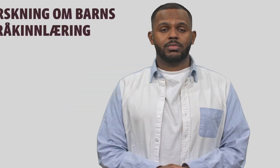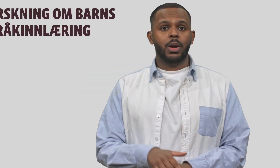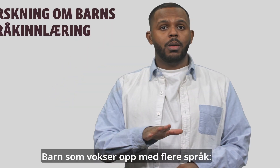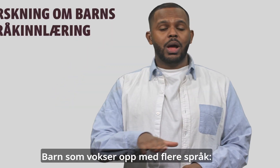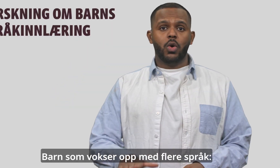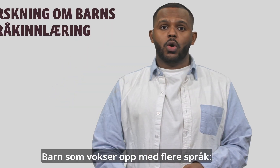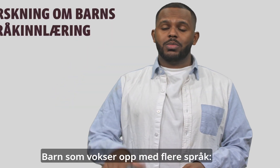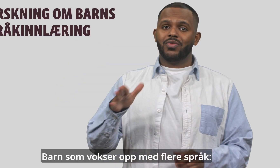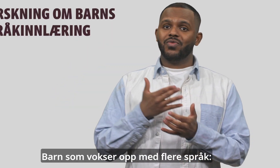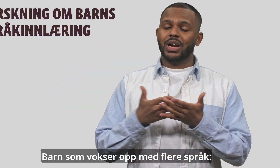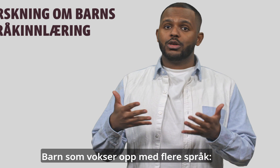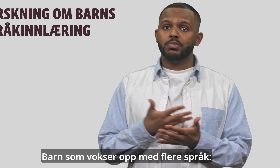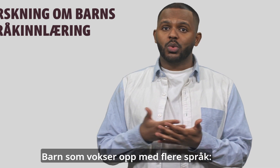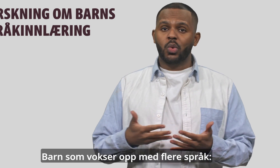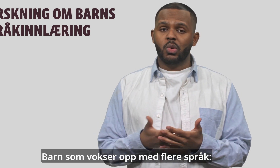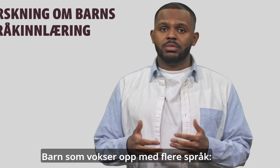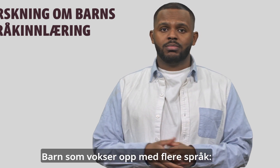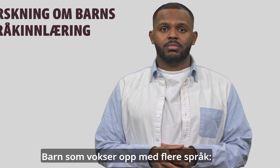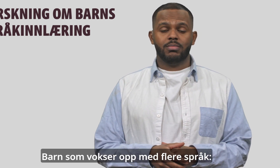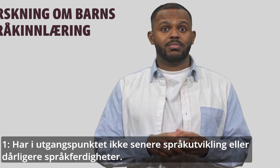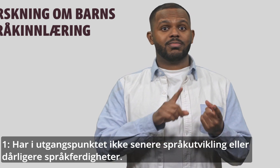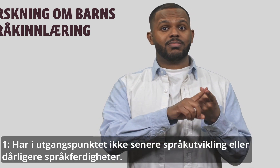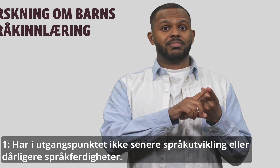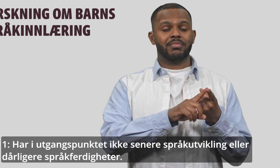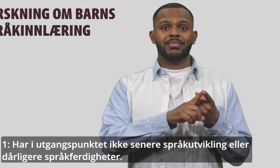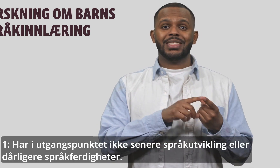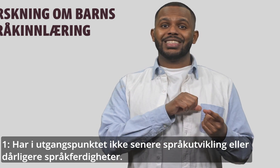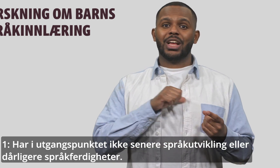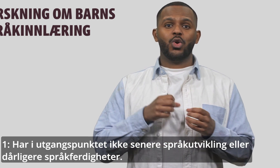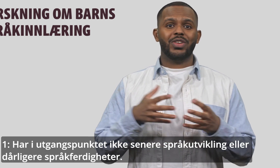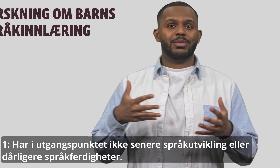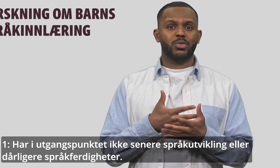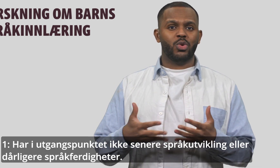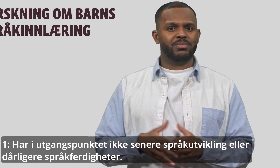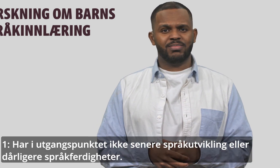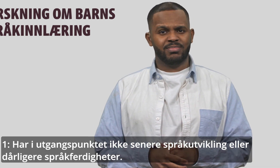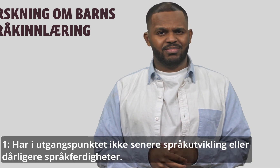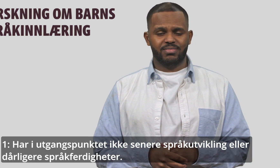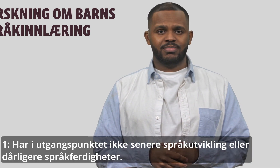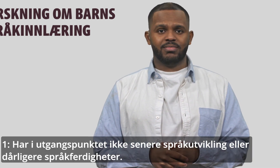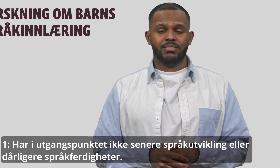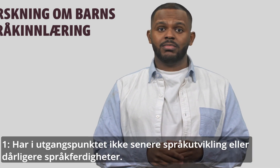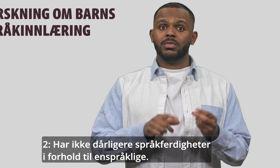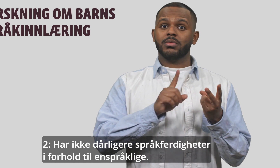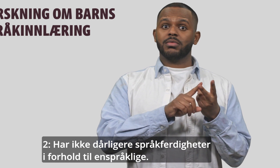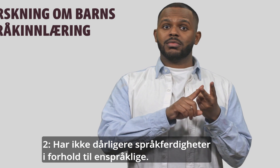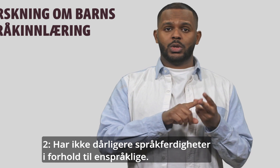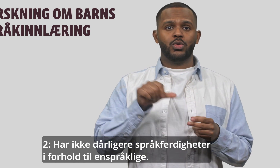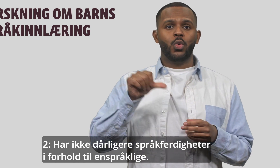Barn som vokser opp med flere språk 1. Har i utgangspunktet ikke senere språkutvikling eller dårligere språkferdigheter. 2. Har ikke